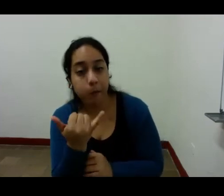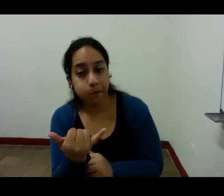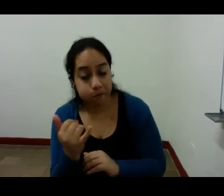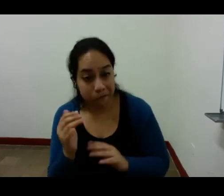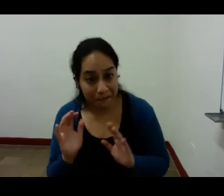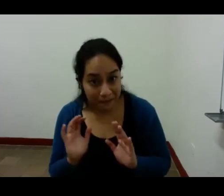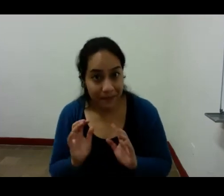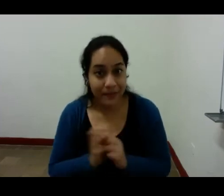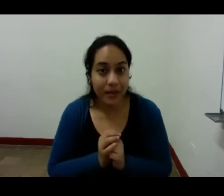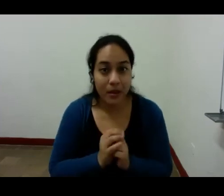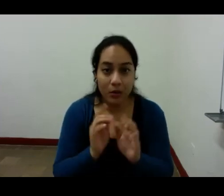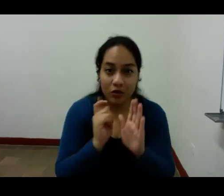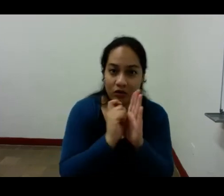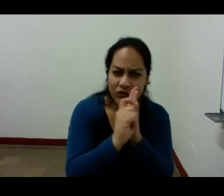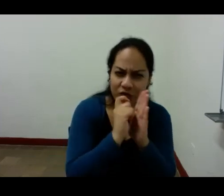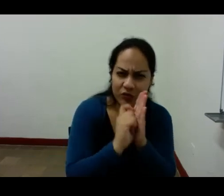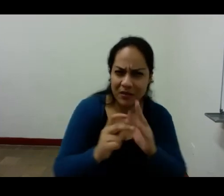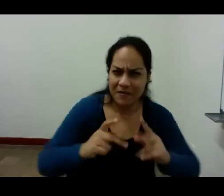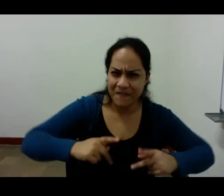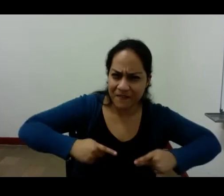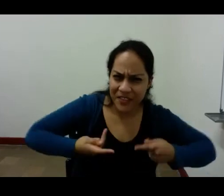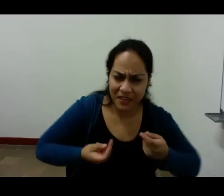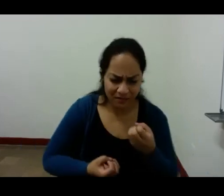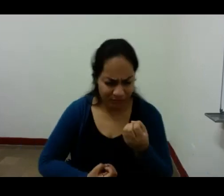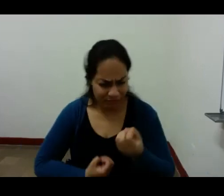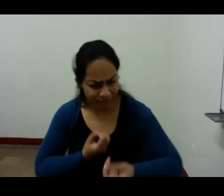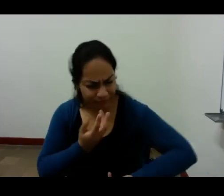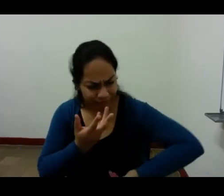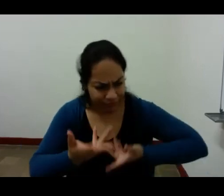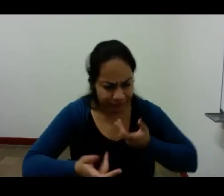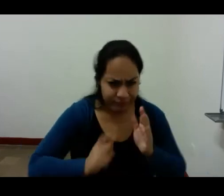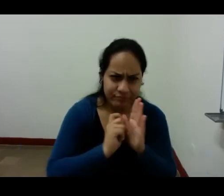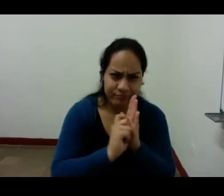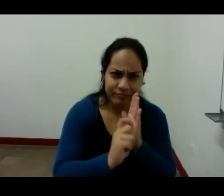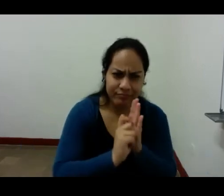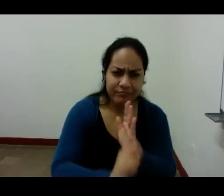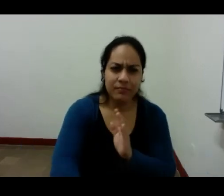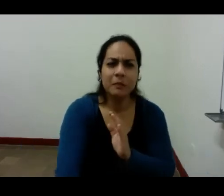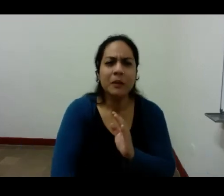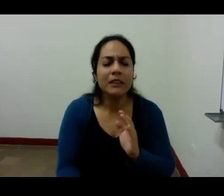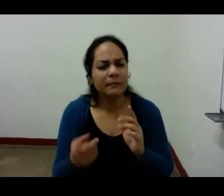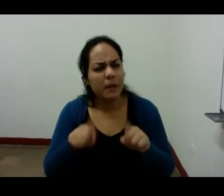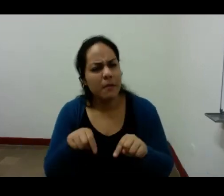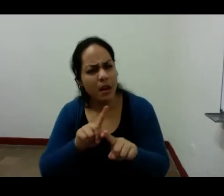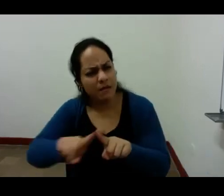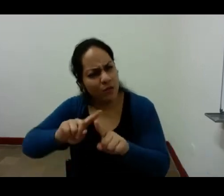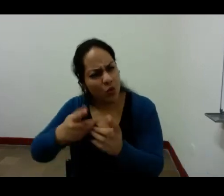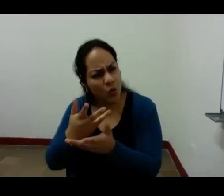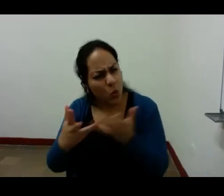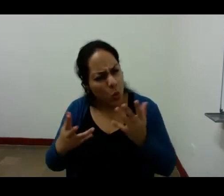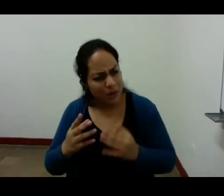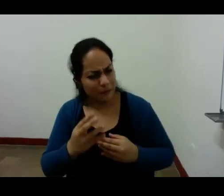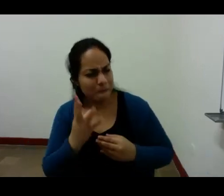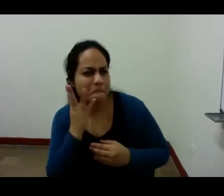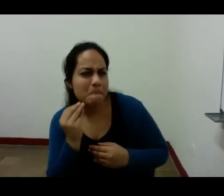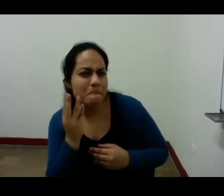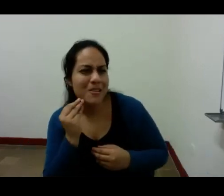la apuesta de su vida su su experimentación poética